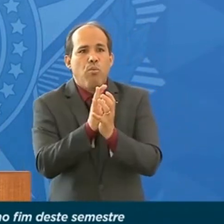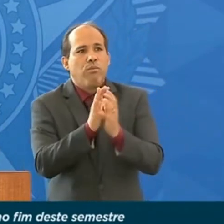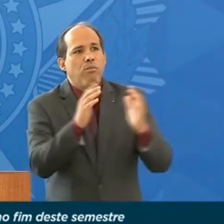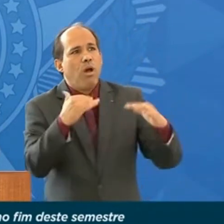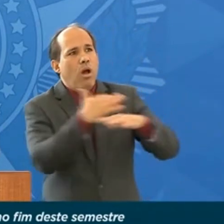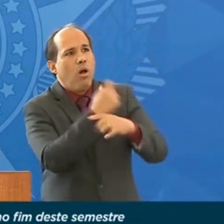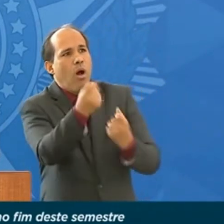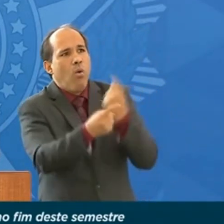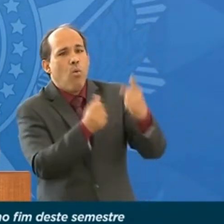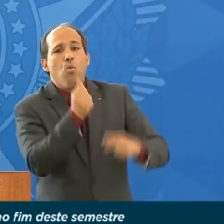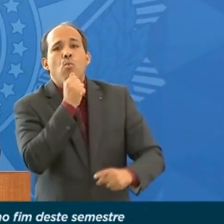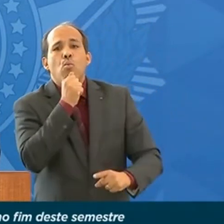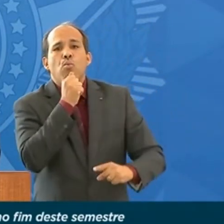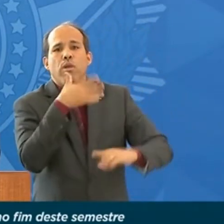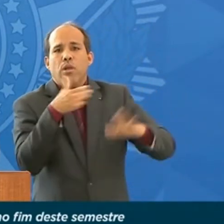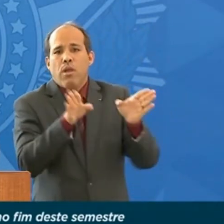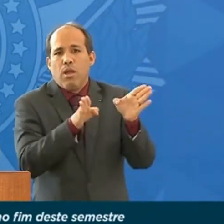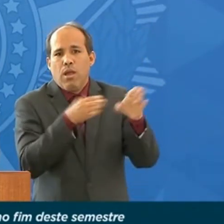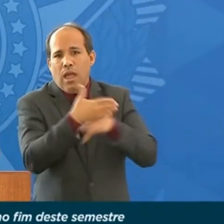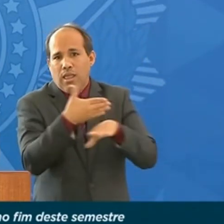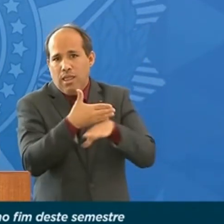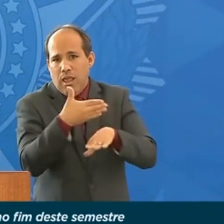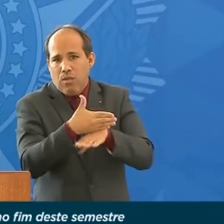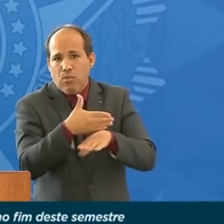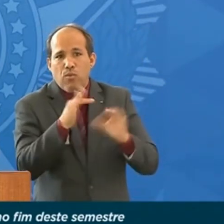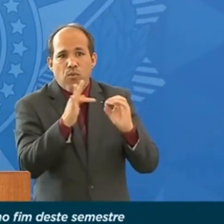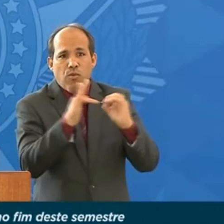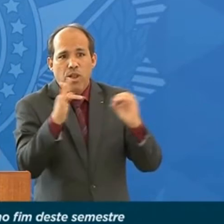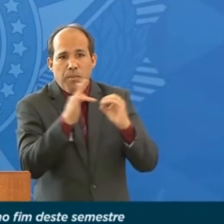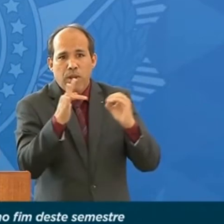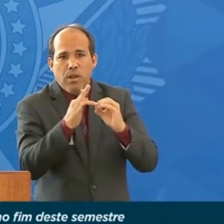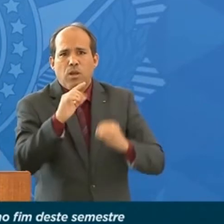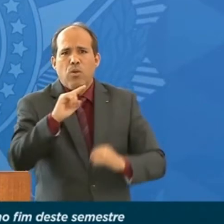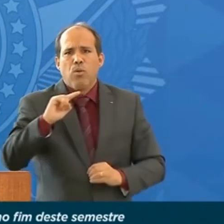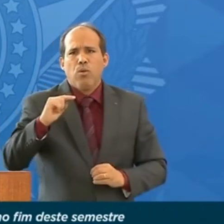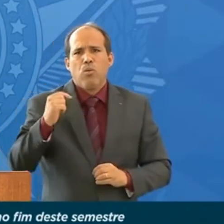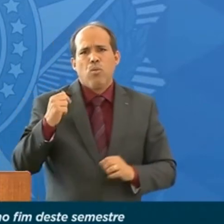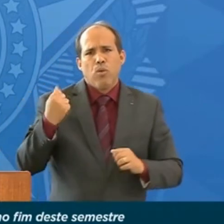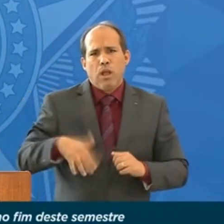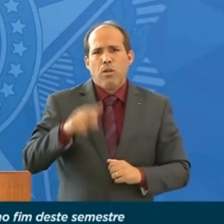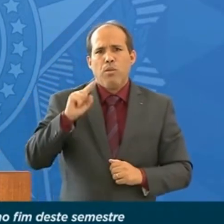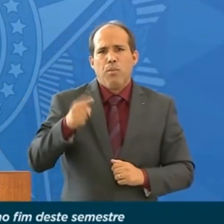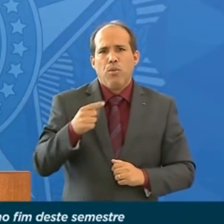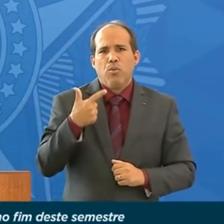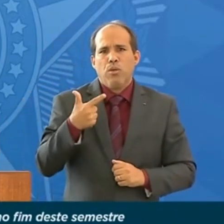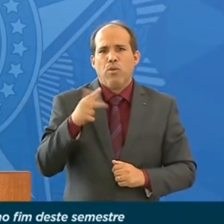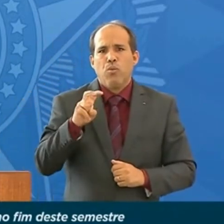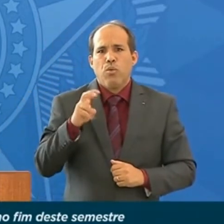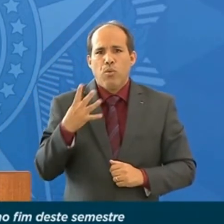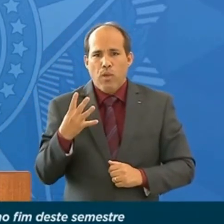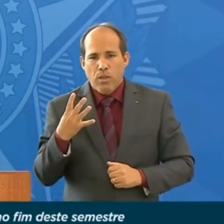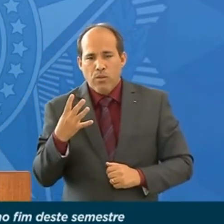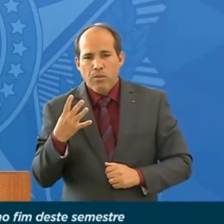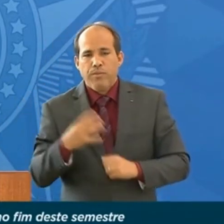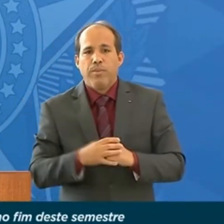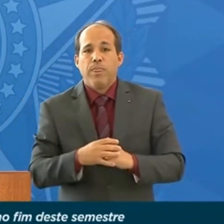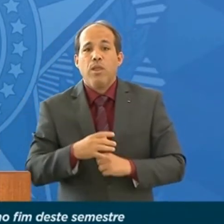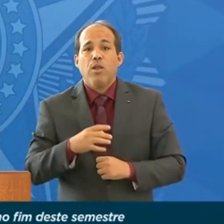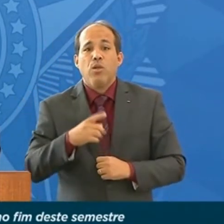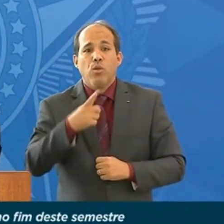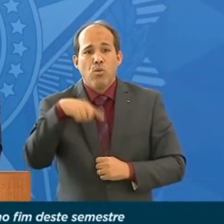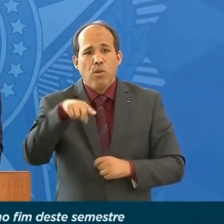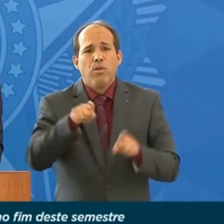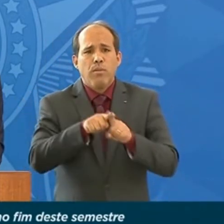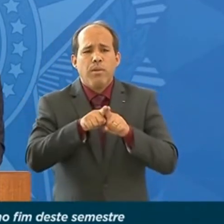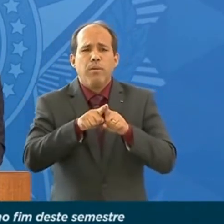municípios que não têm acesso, a fibra que são 1.254 e nós priorizamos